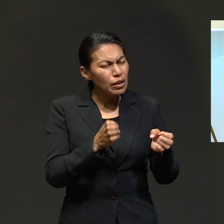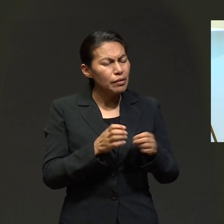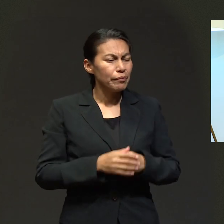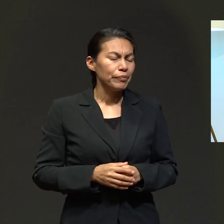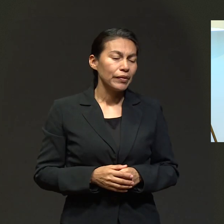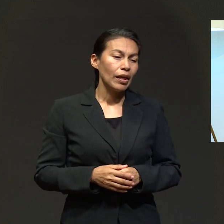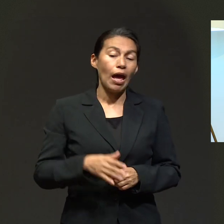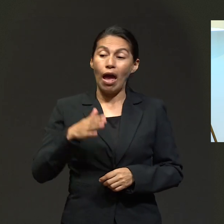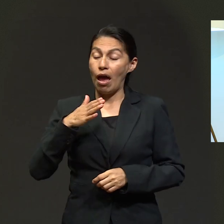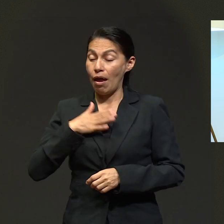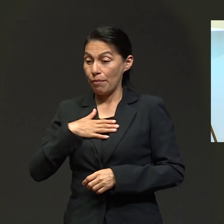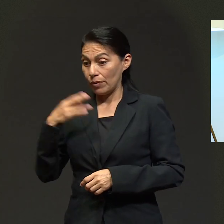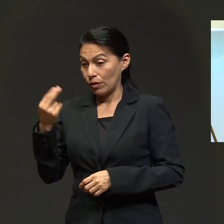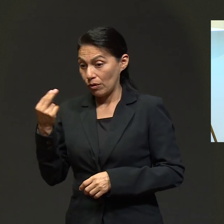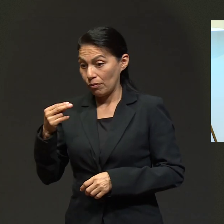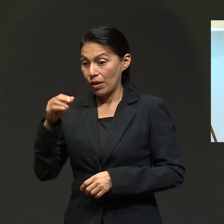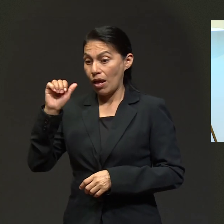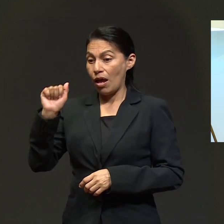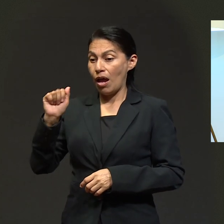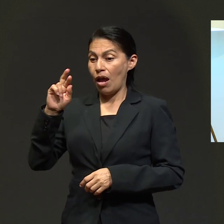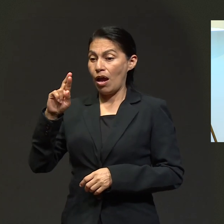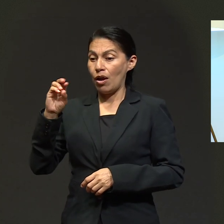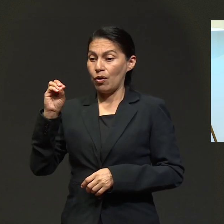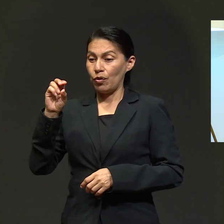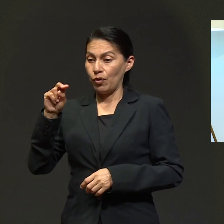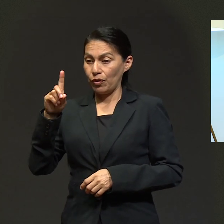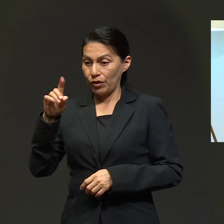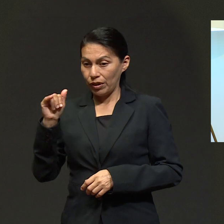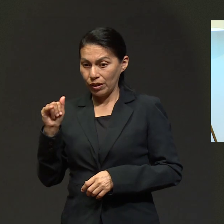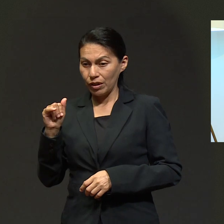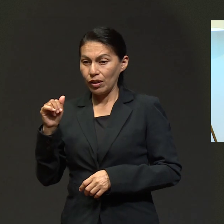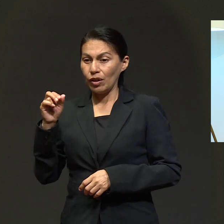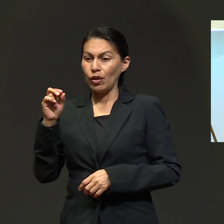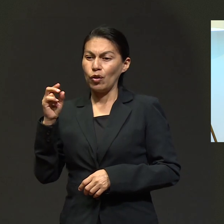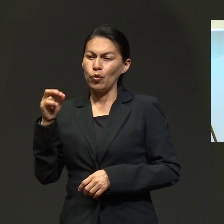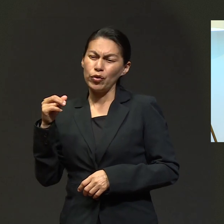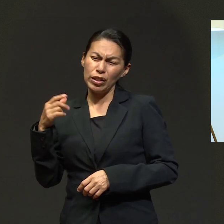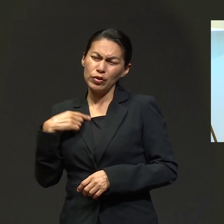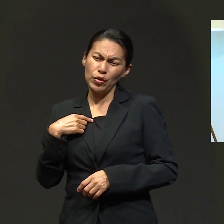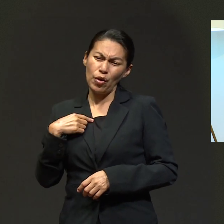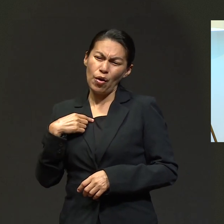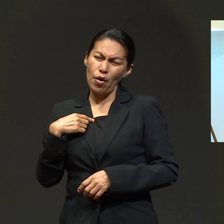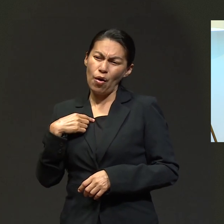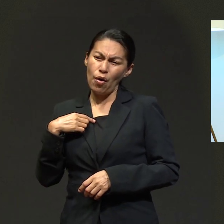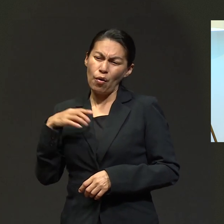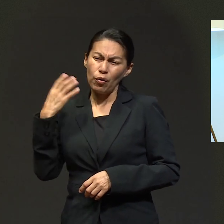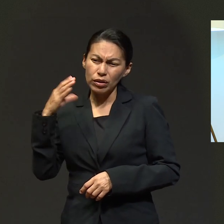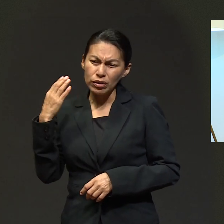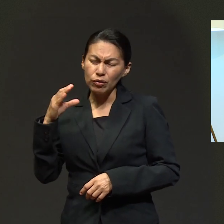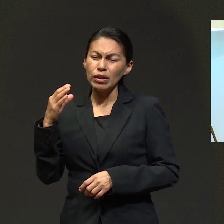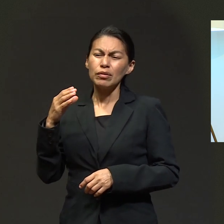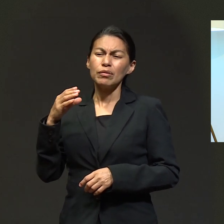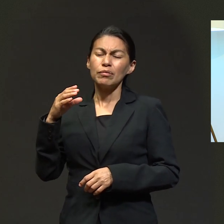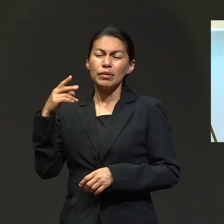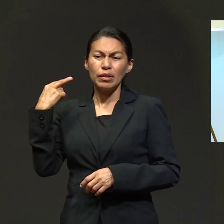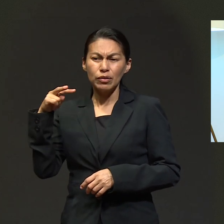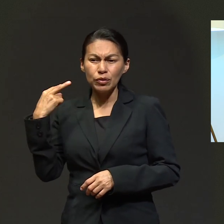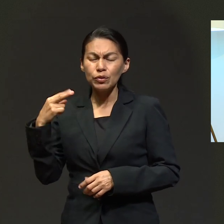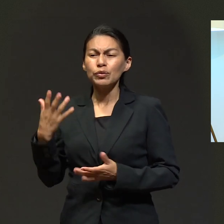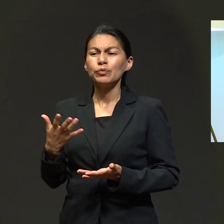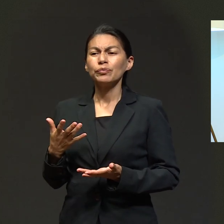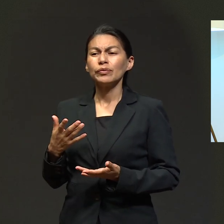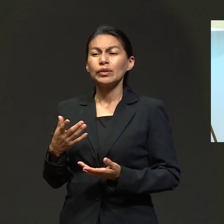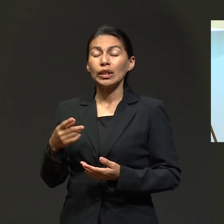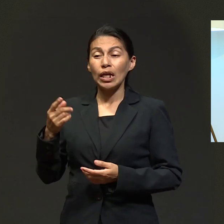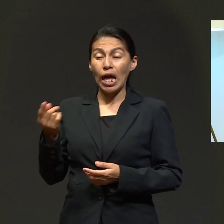ustedes. Bueno, mi nombre es Arodi Núñez Sánchez. Nosotros venimos de Coatzacoalcos, Veracruz, a